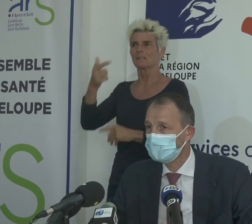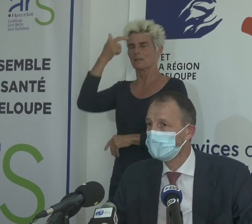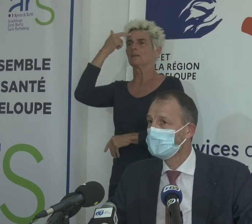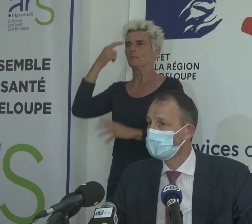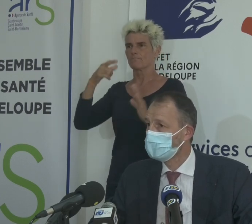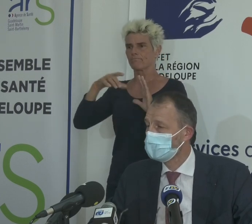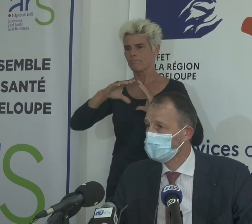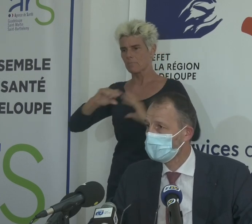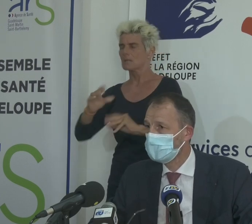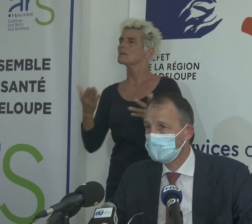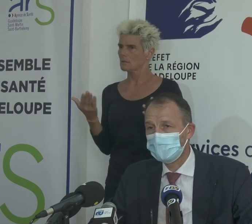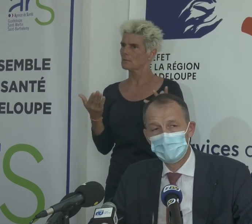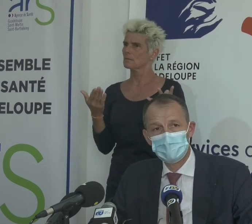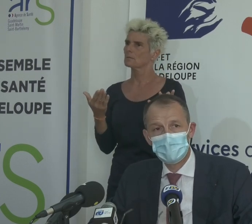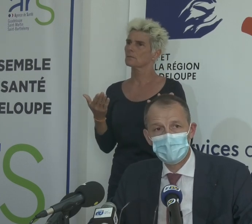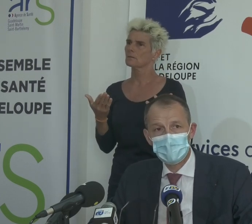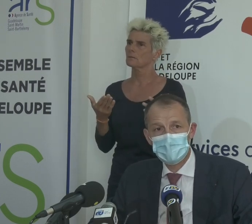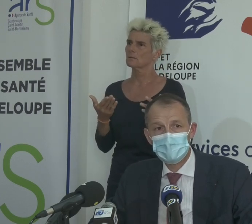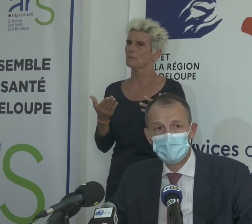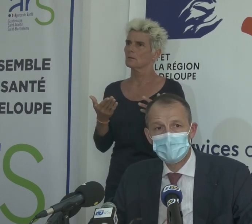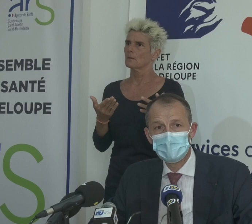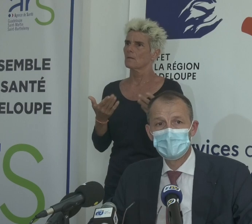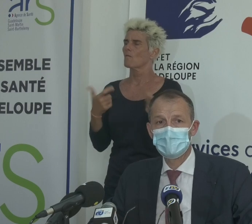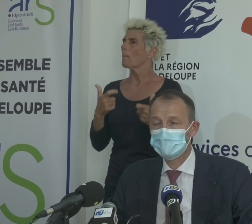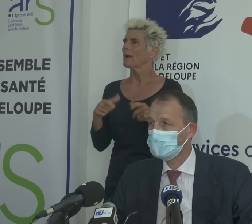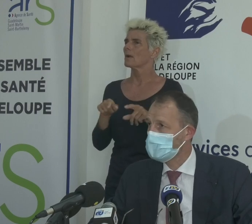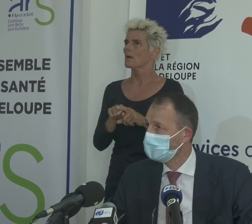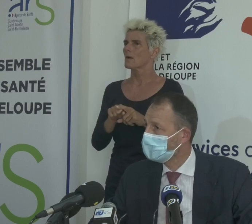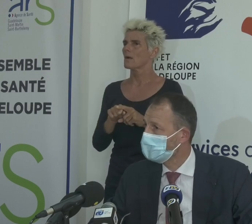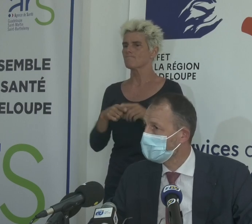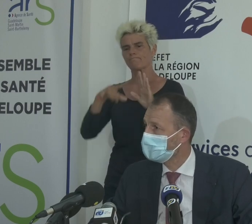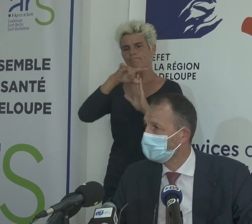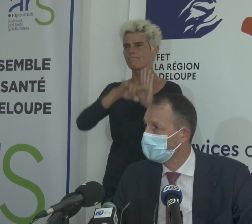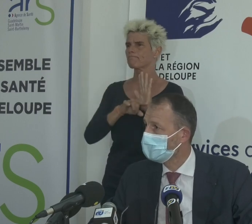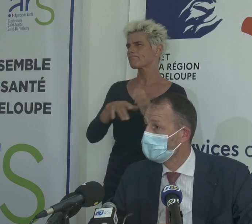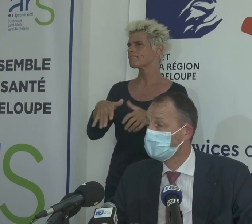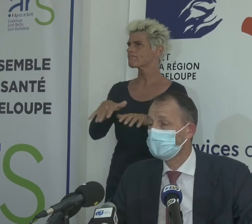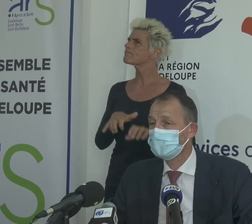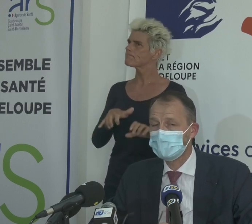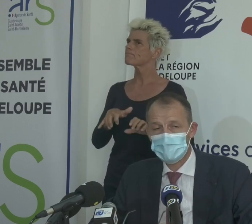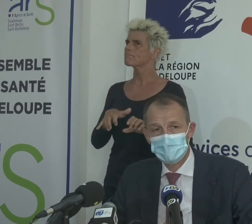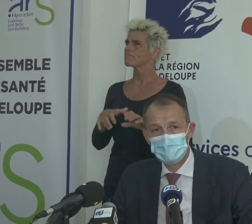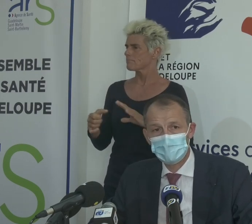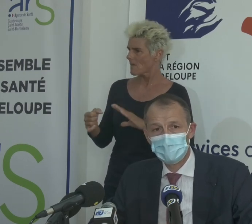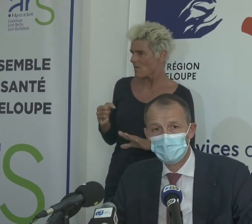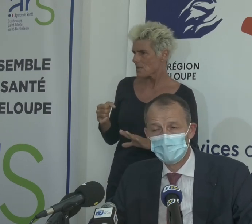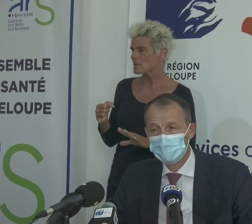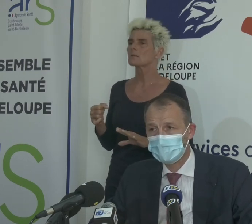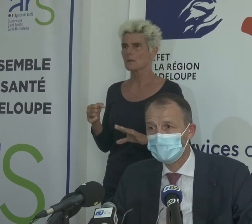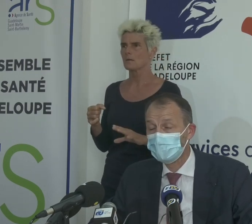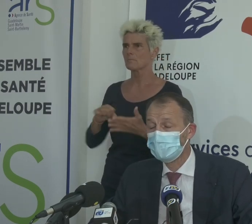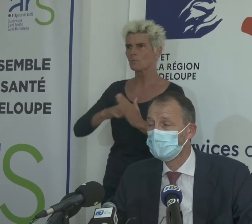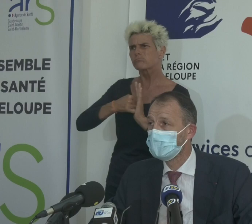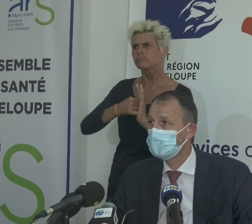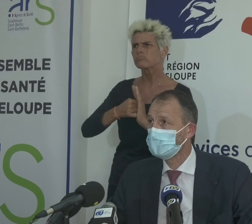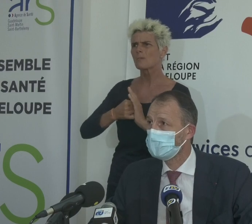vais y revenir, fonctionnent aujourd'hui et que nous n'avons pas à basculer dans un régime administratif de mesures de freinage qui seraient beaucoup plus